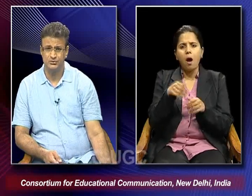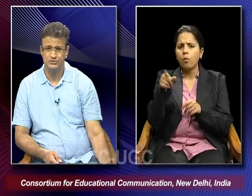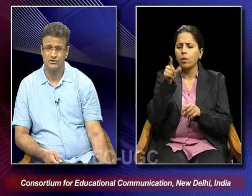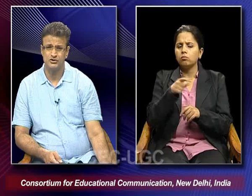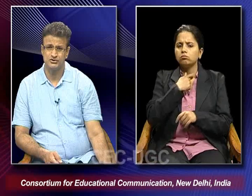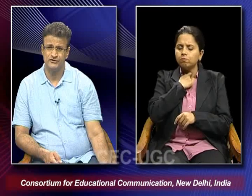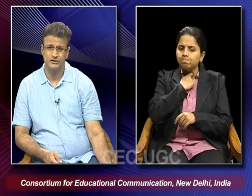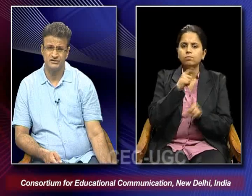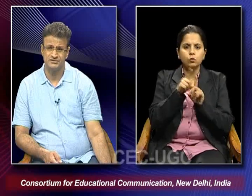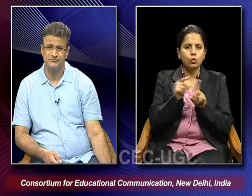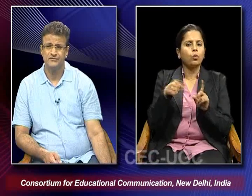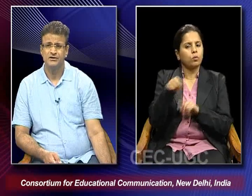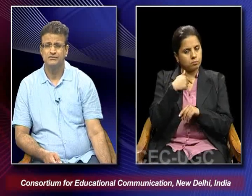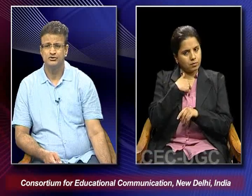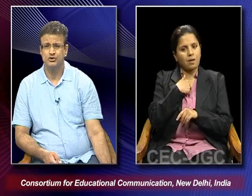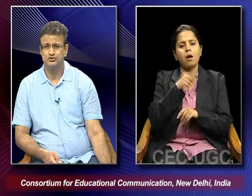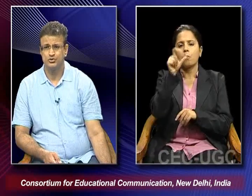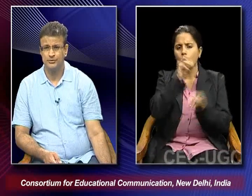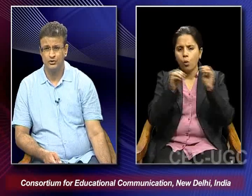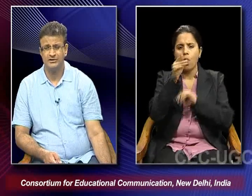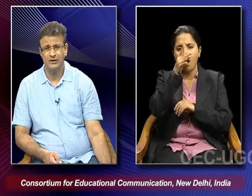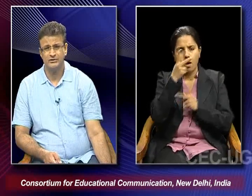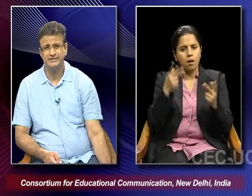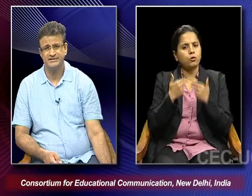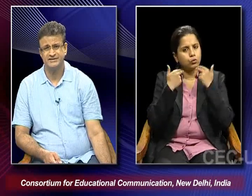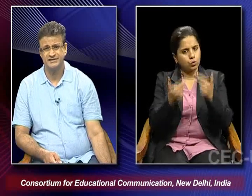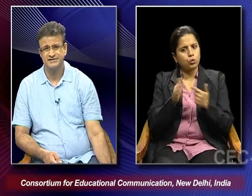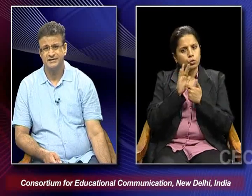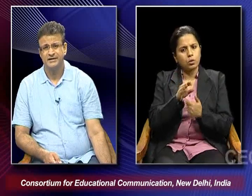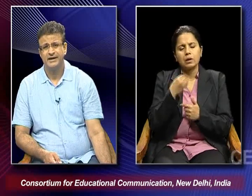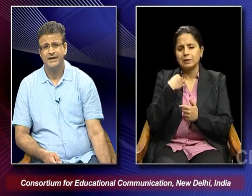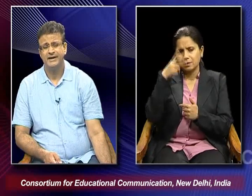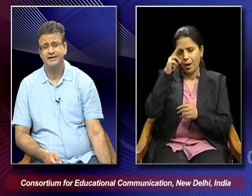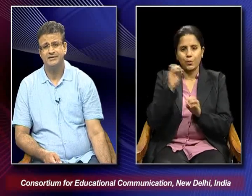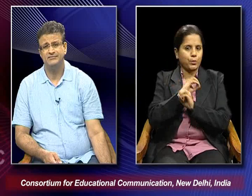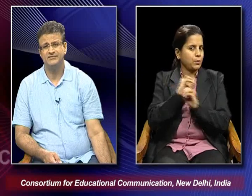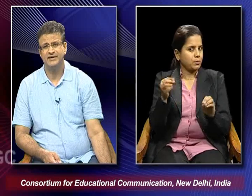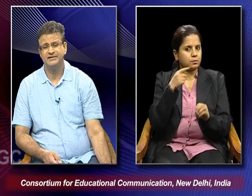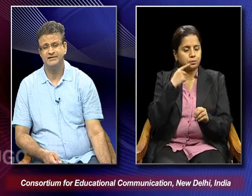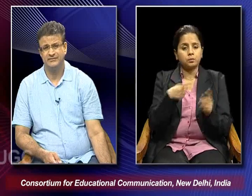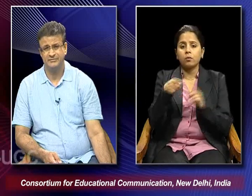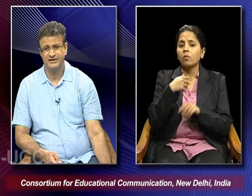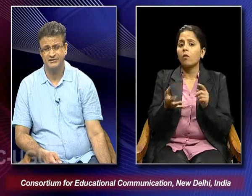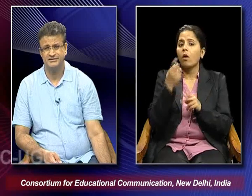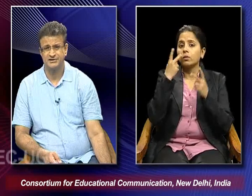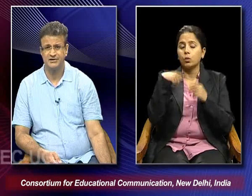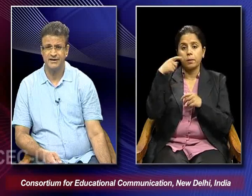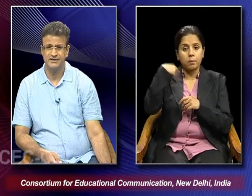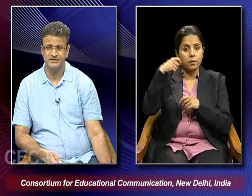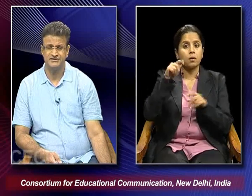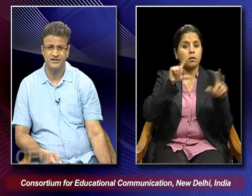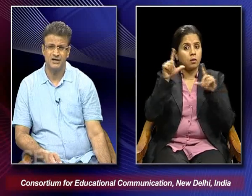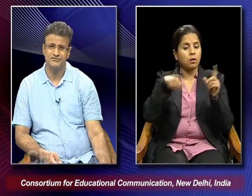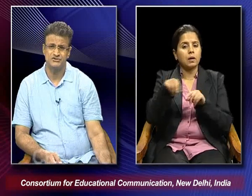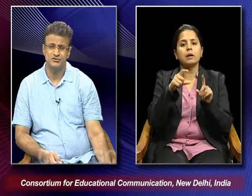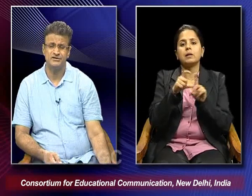to the cause of Neuralism was also beyond doubt in that sense. And we find that the filmmakers like